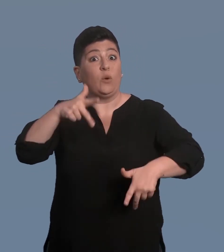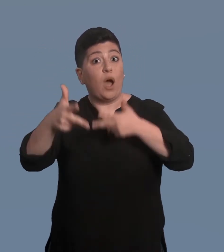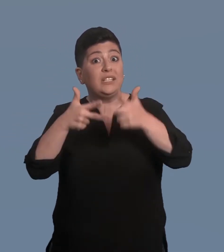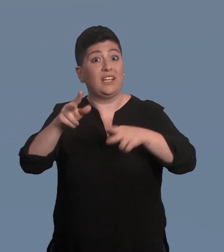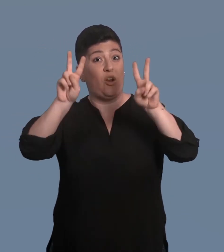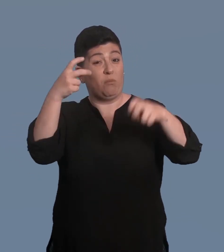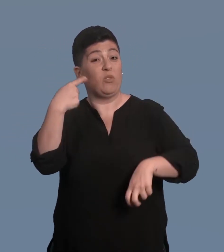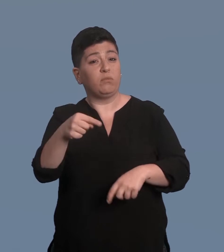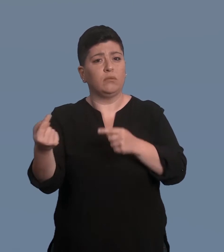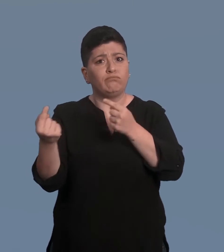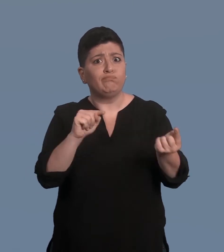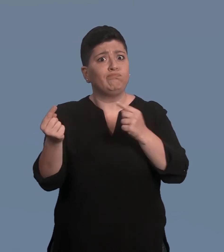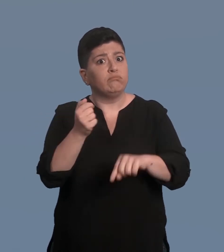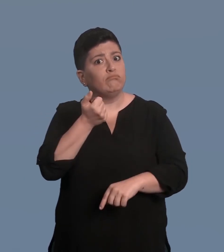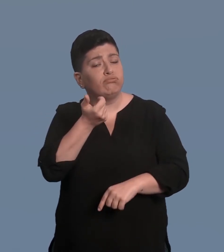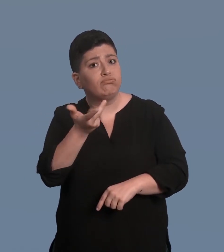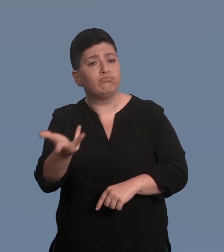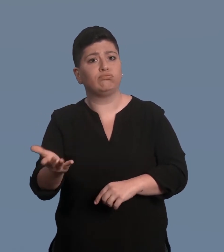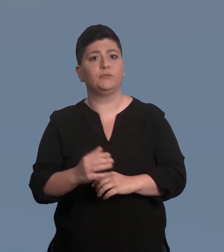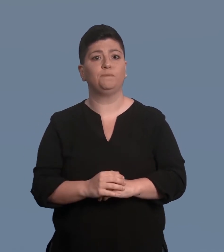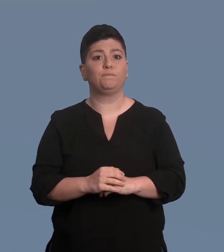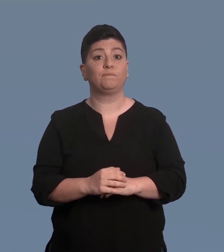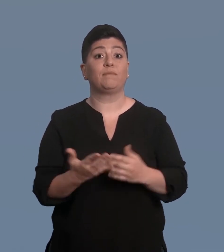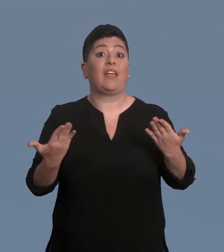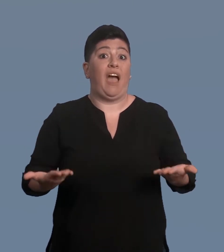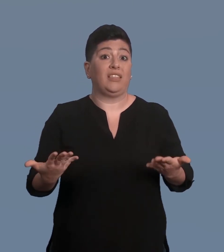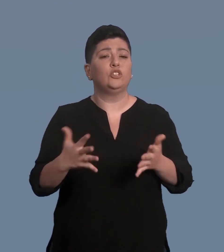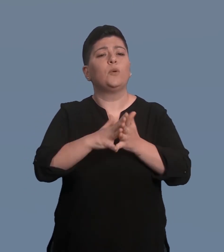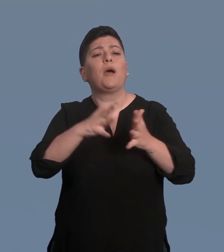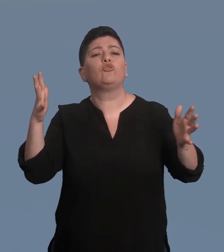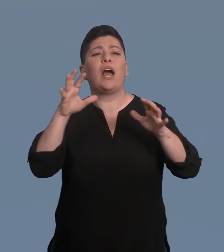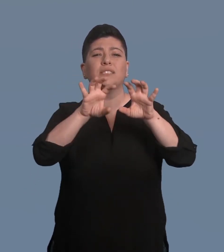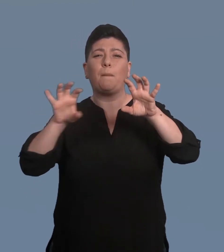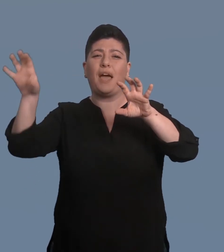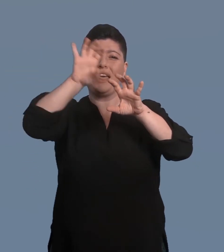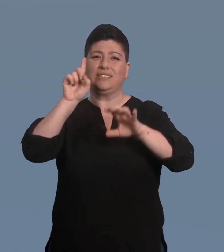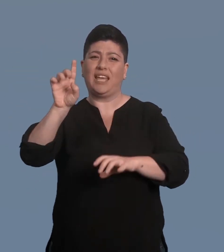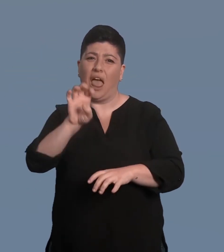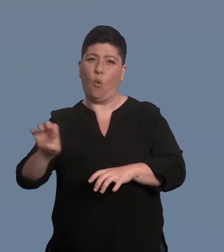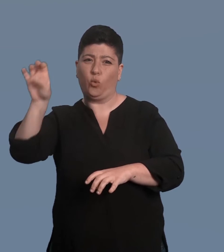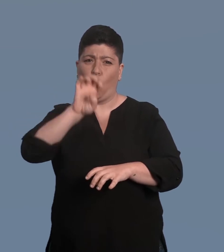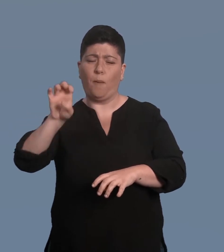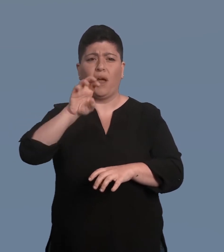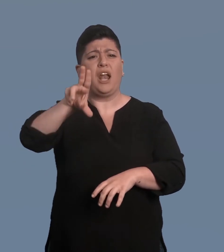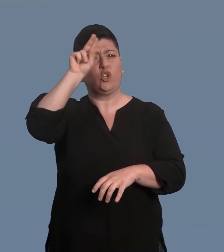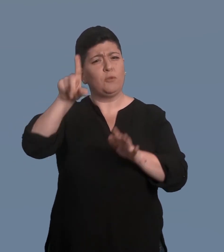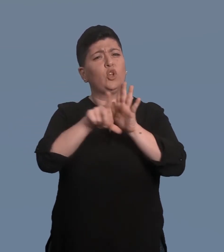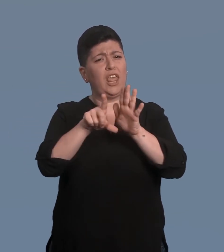ripetutamente occupati del tema. Ad oggi la maggioranza dei paesi europei ha riconosciuto legalmente una o più lingue dei